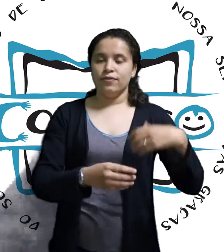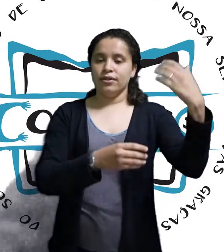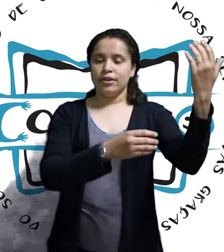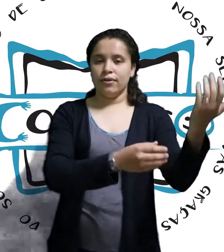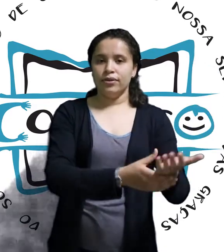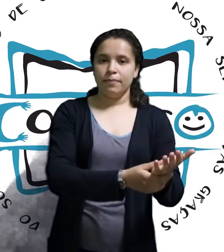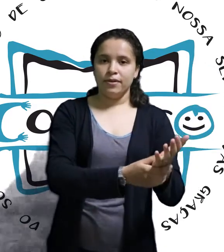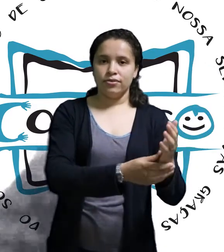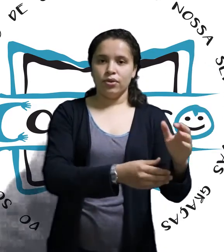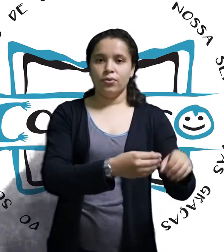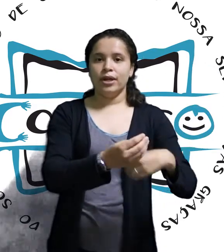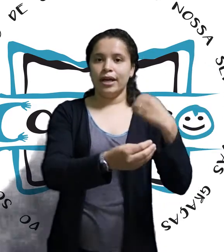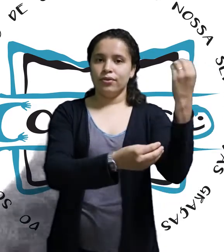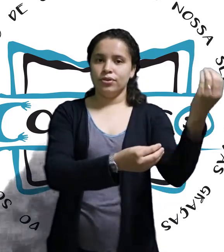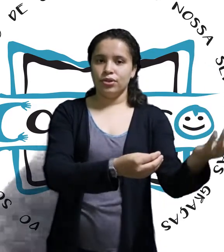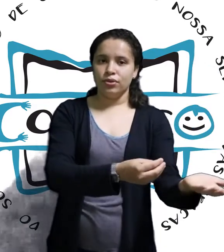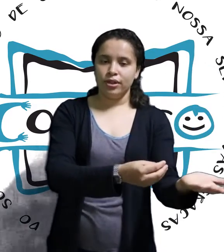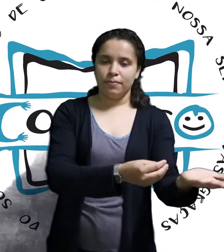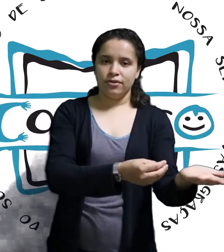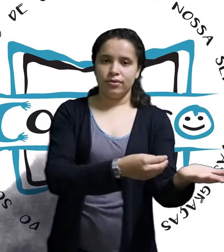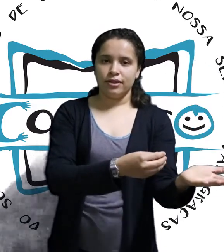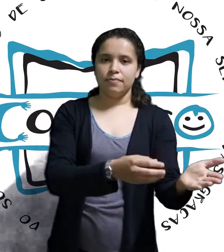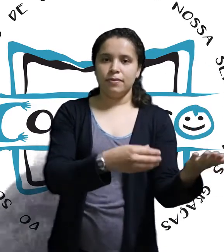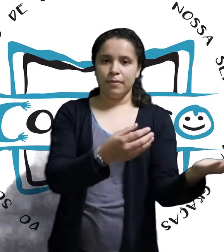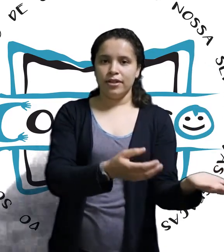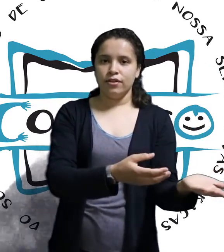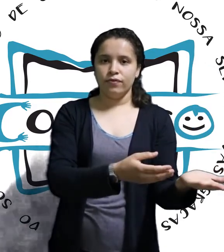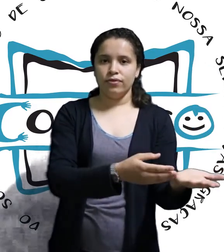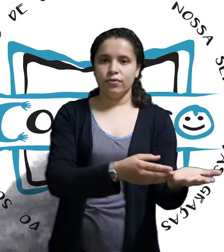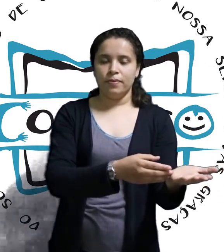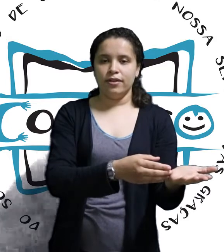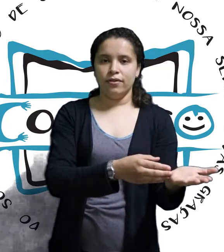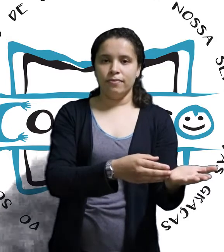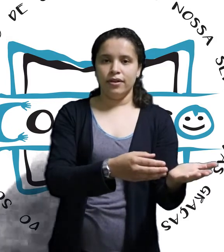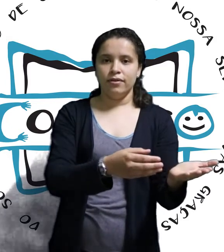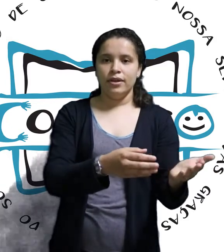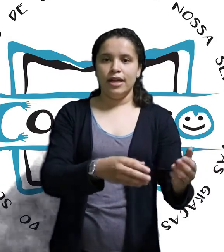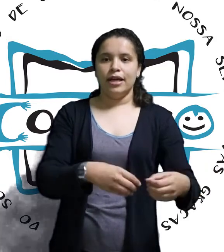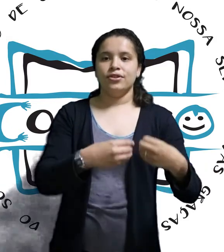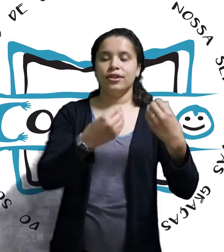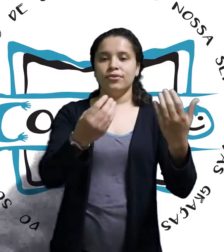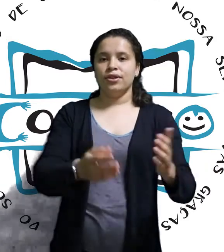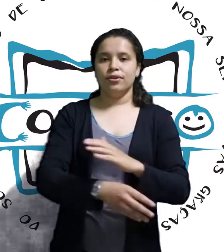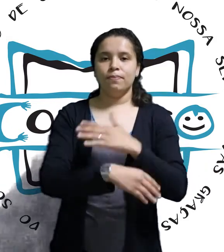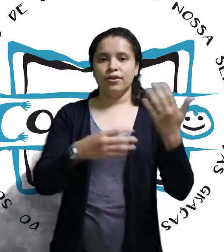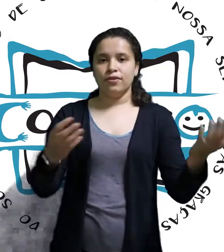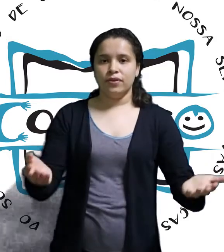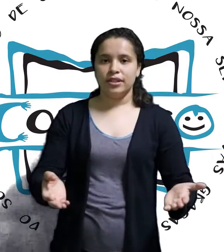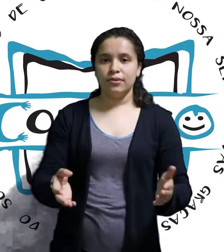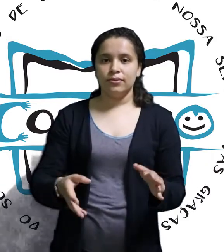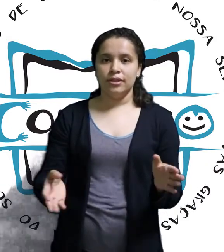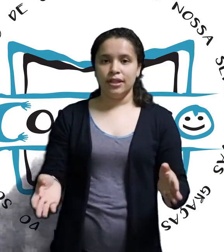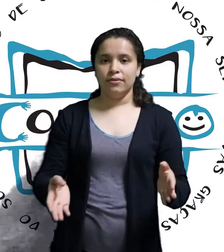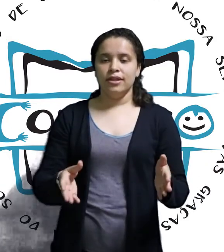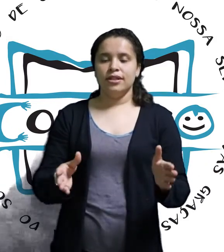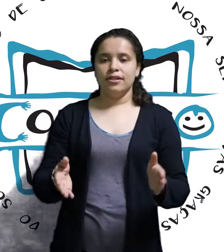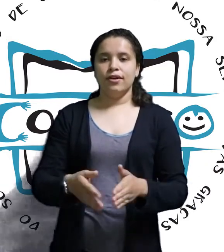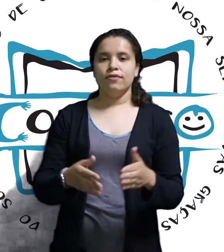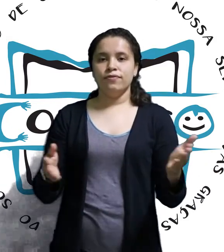função da outra pessoa, o cargo de outra pessoa. Principalmente se for um superior meu, achando que eu posso fazer tudo. Não, senão eu vou